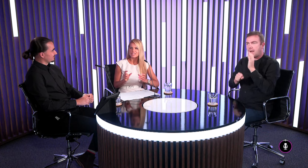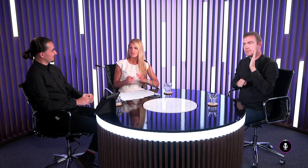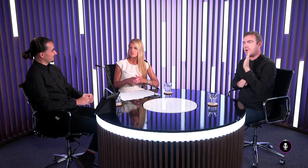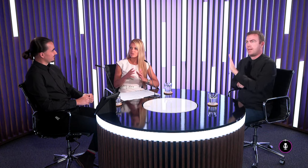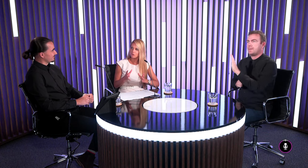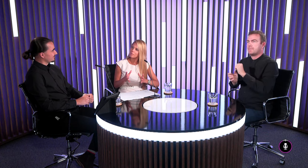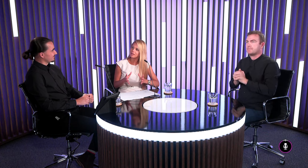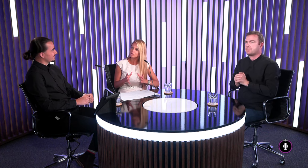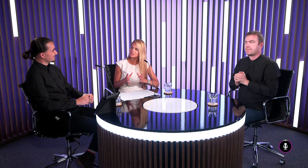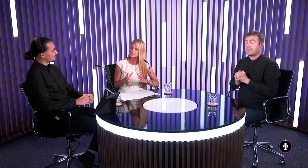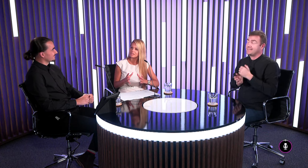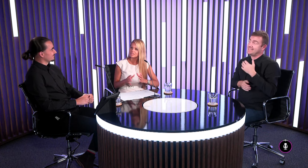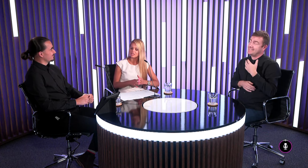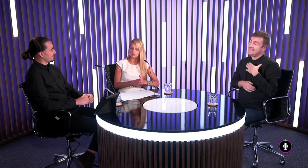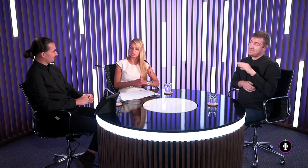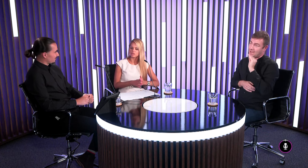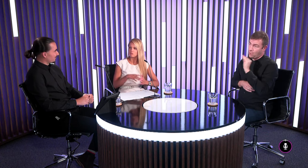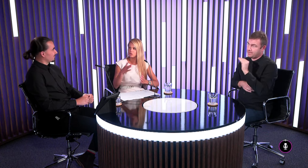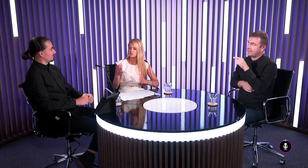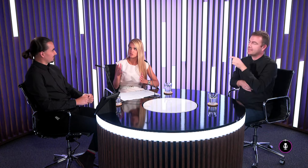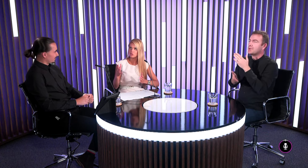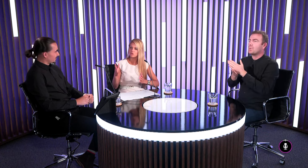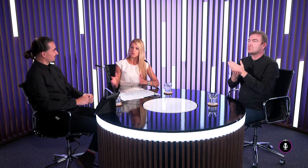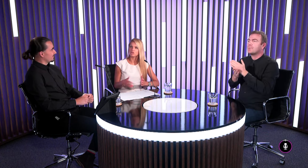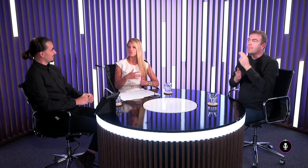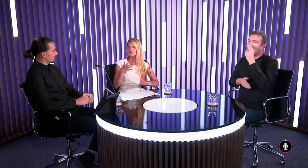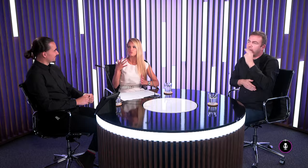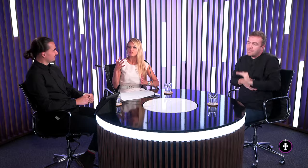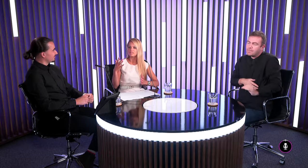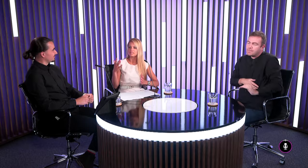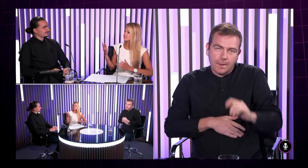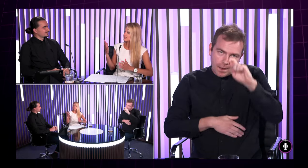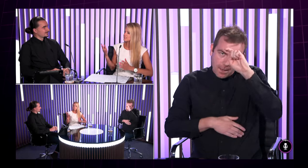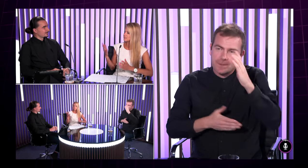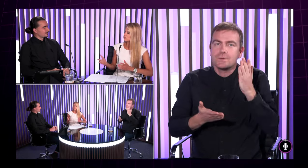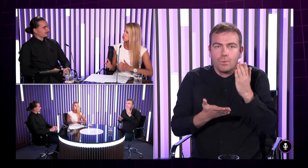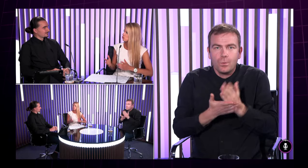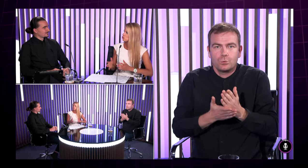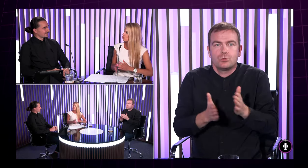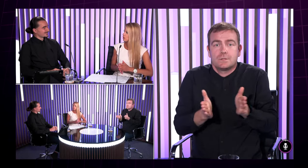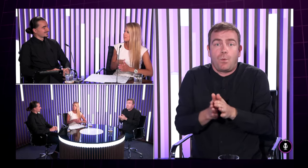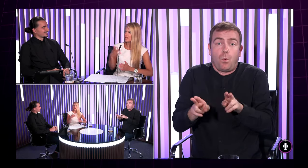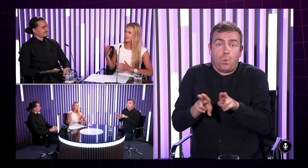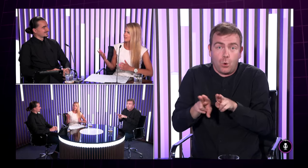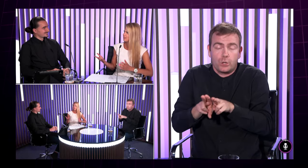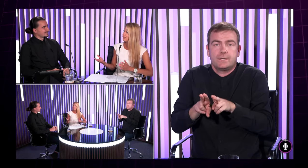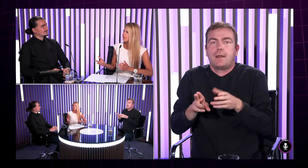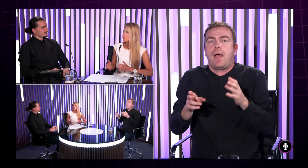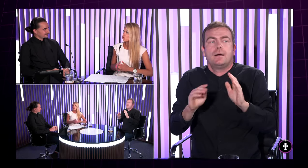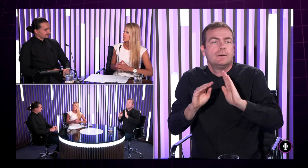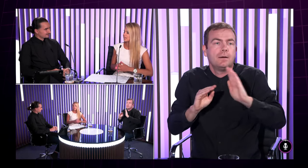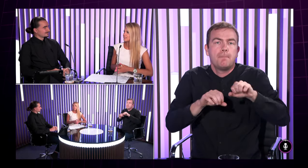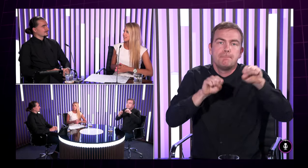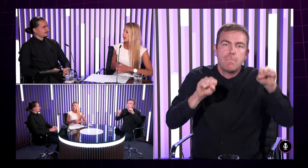mini profesia keď už vlastne od toho malého dieťaťa vy ste chodili s rodičmi do inštitúcií kde ste im vlastne tlmočili či už čo boli tie banky